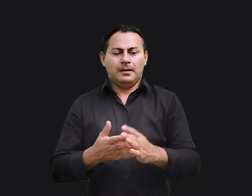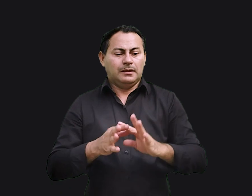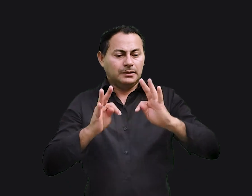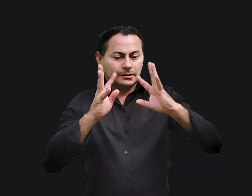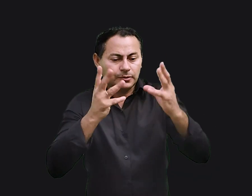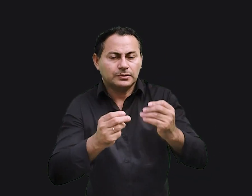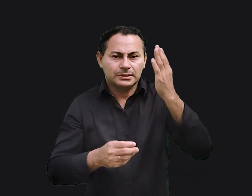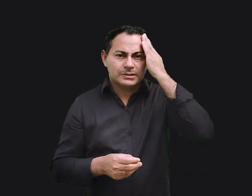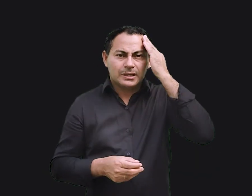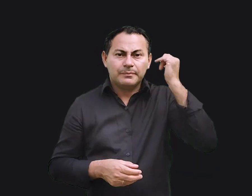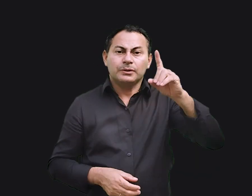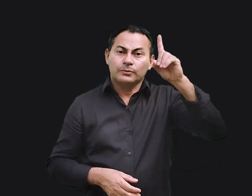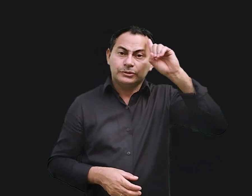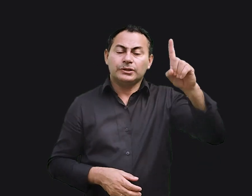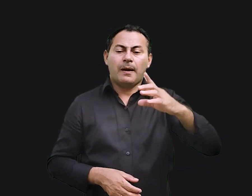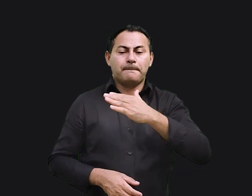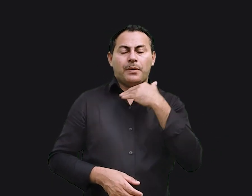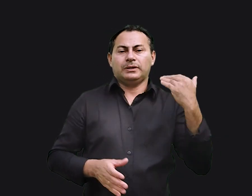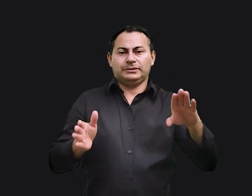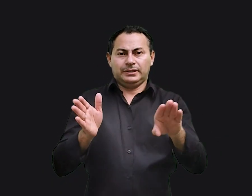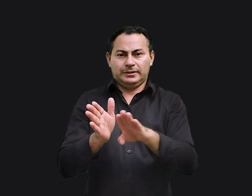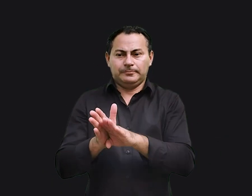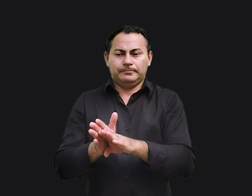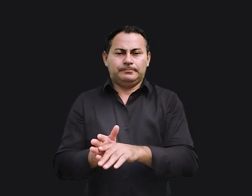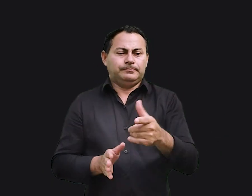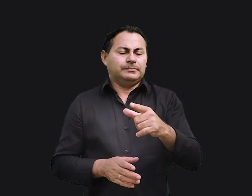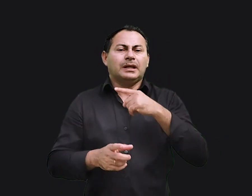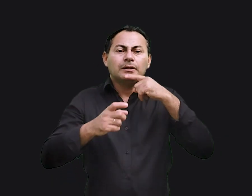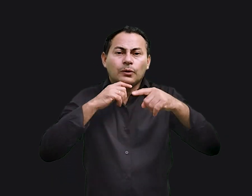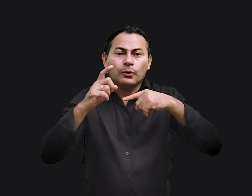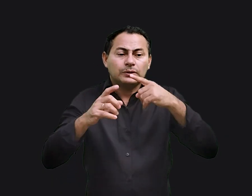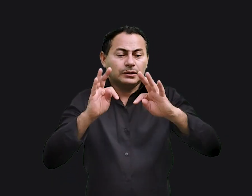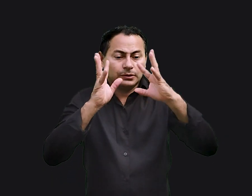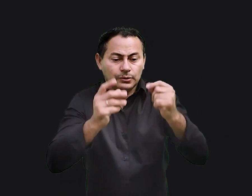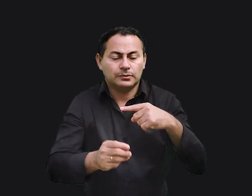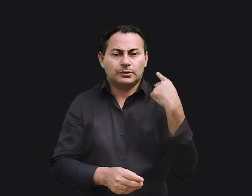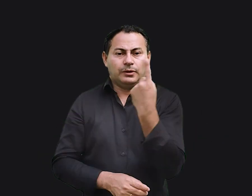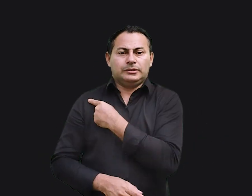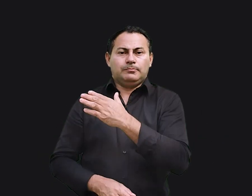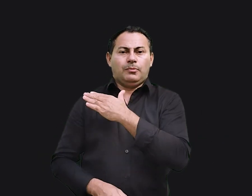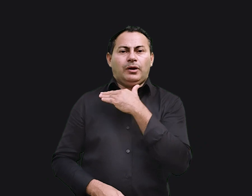Todos sabem que um dia a morte chegará e não há dúvidas de que todos nós morremos.